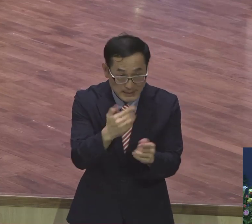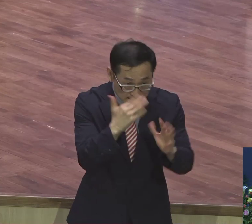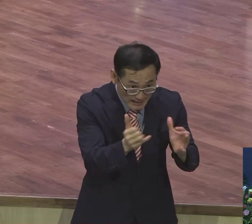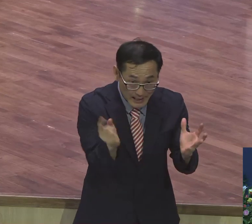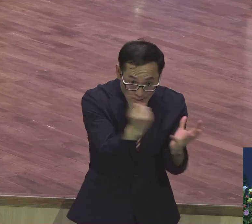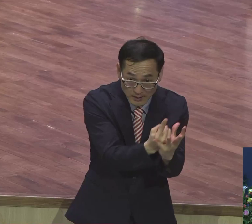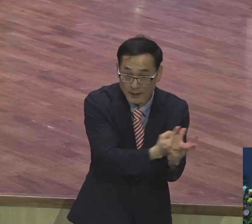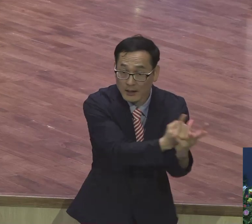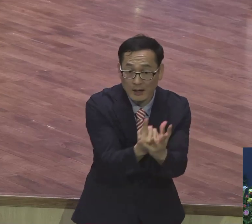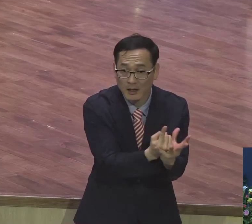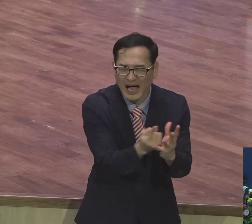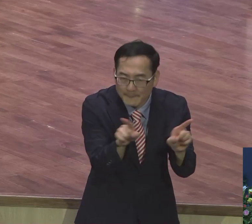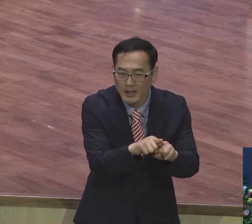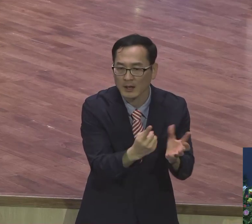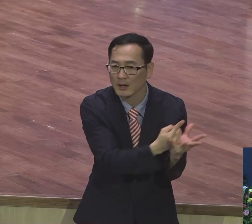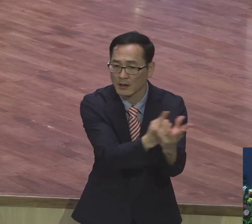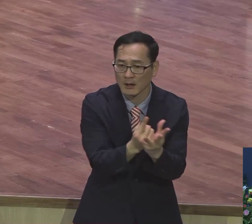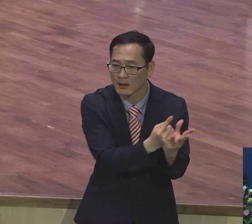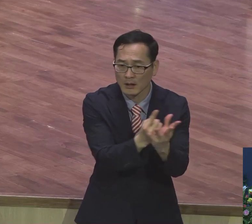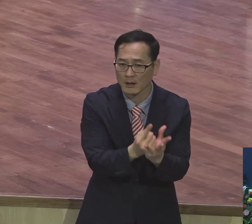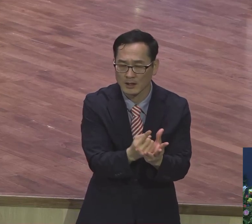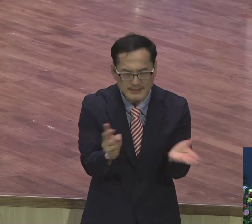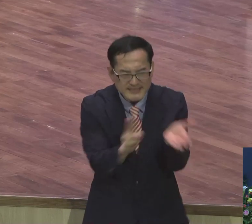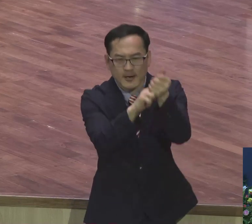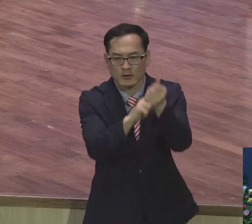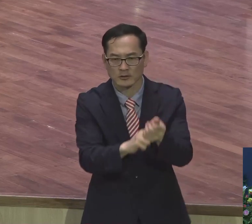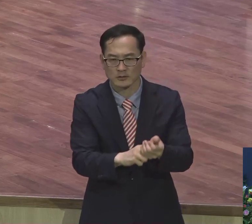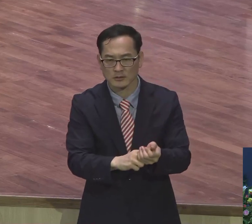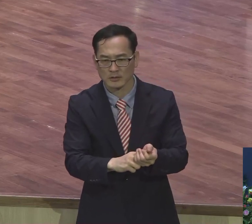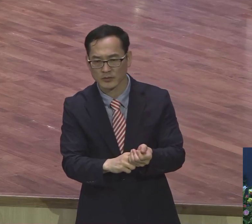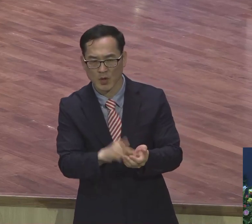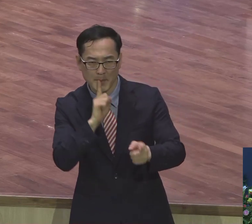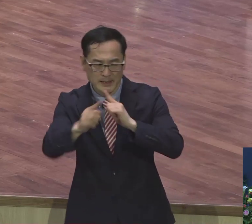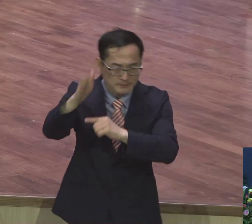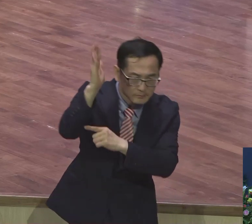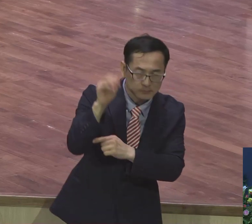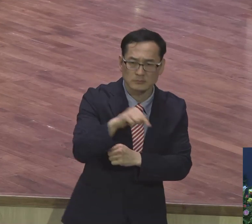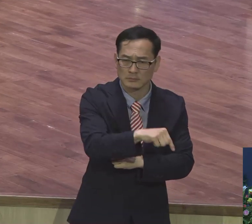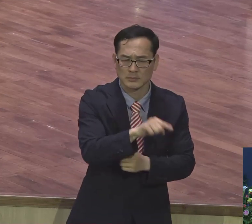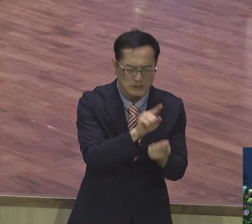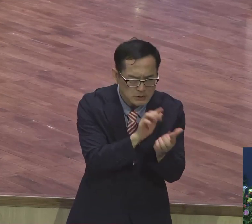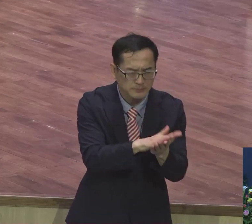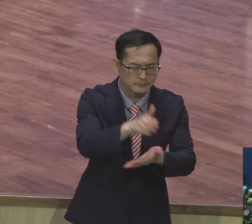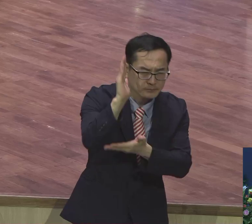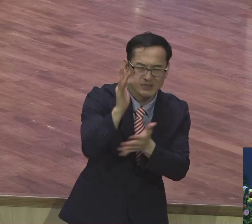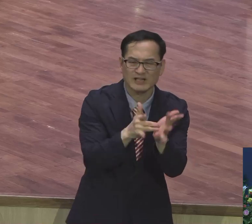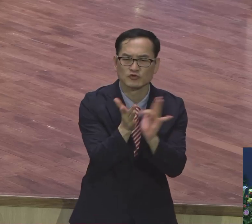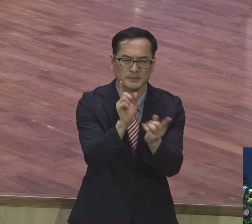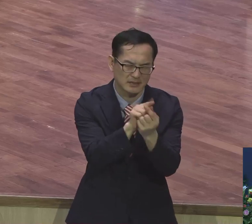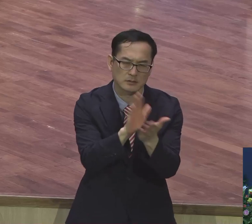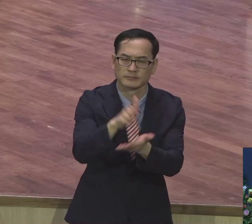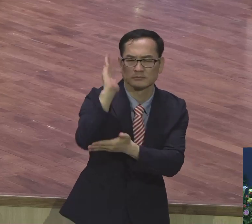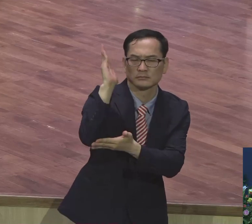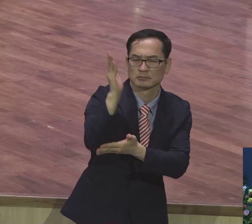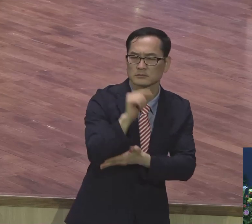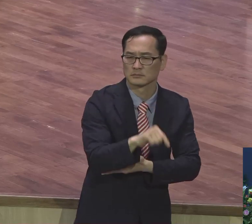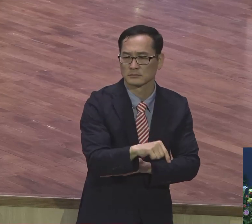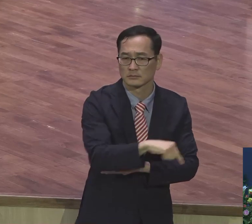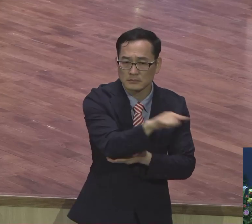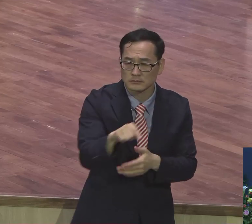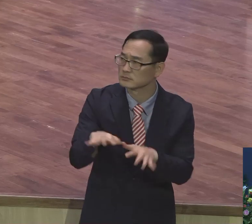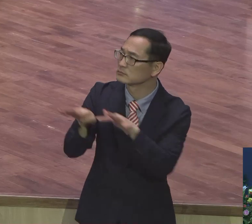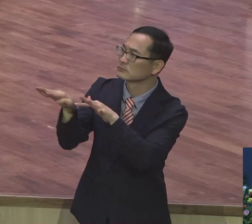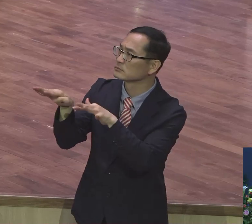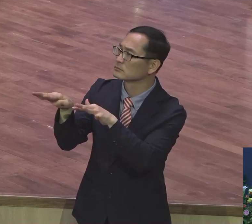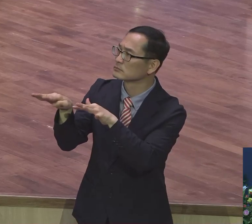그리고 활동했다. 1장 8절에 뭐라 합니까? 1장 8절에. 성령이 오시면 제일 먼저